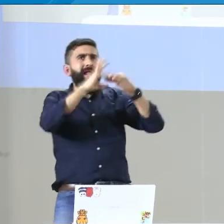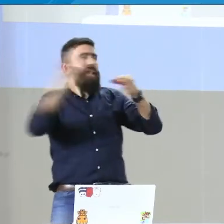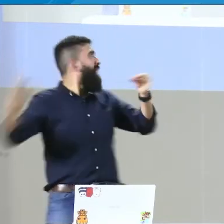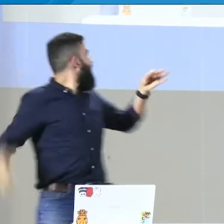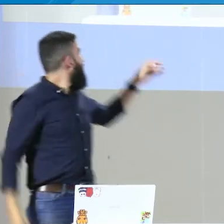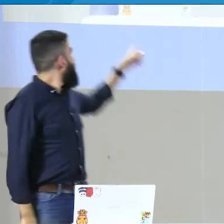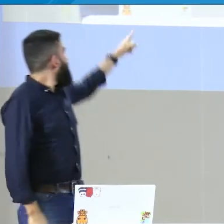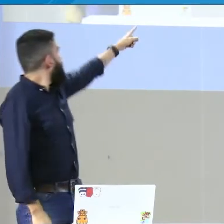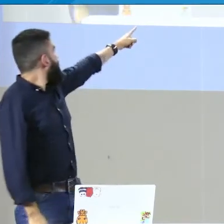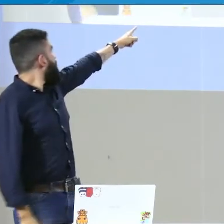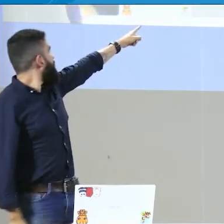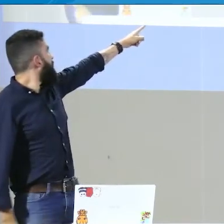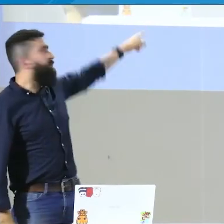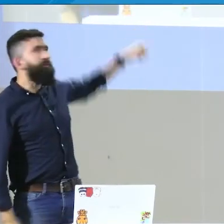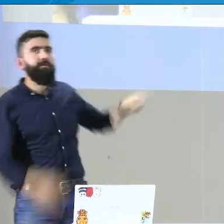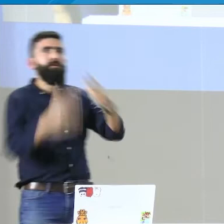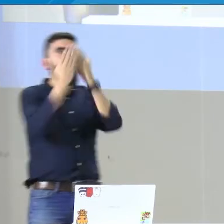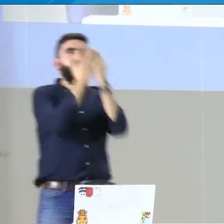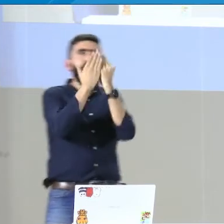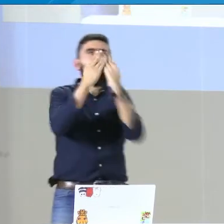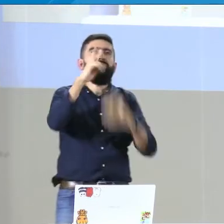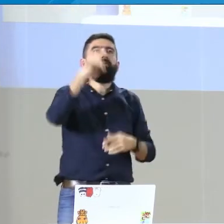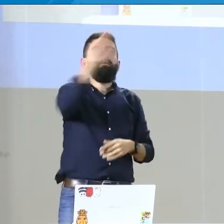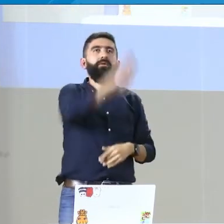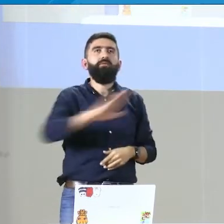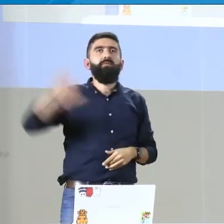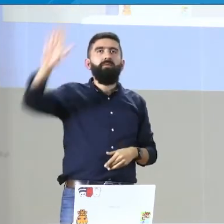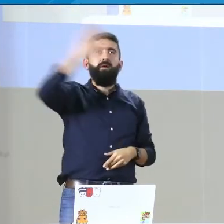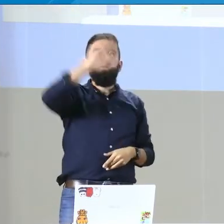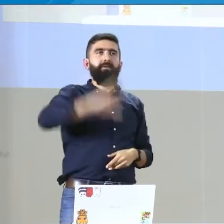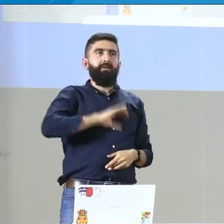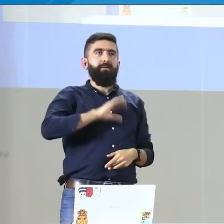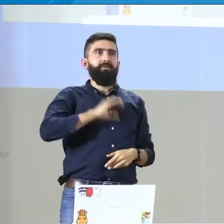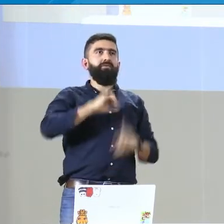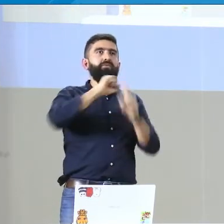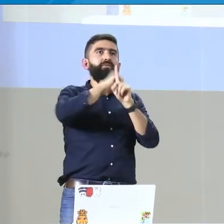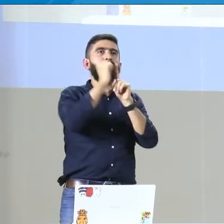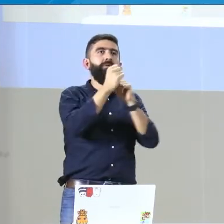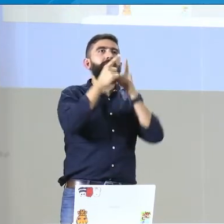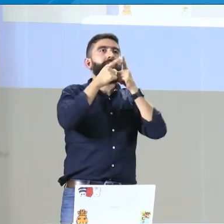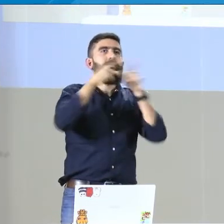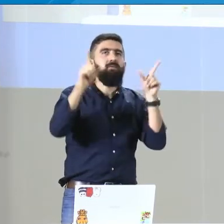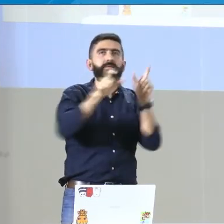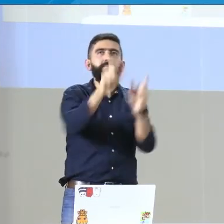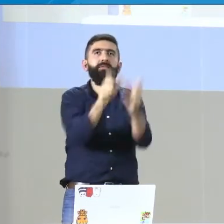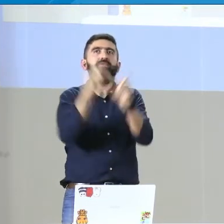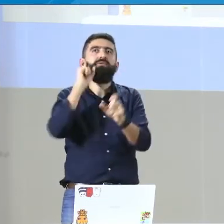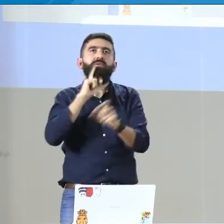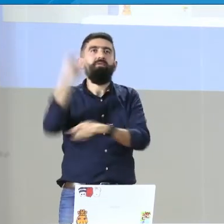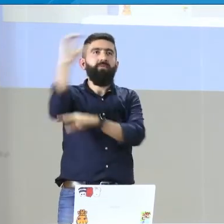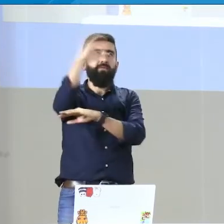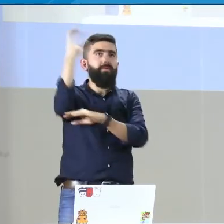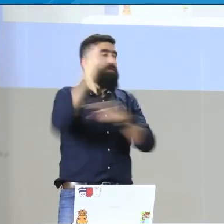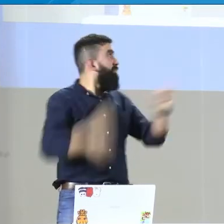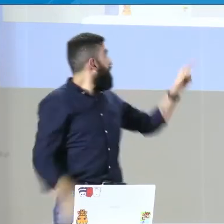Entonces quiero darles una nueva seña. Vamos a hablar acerca del Estudio Nacional de Caracterización Sociolingüística de la Población Sorda Colombiana.